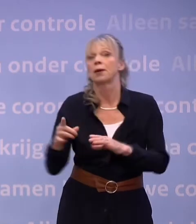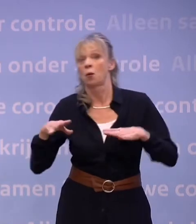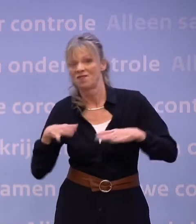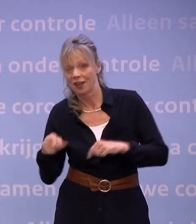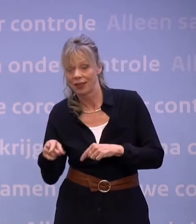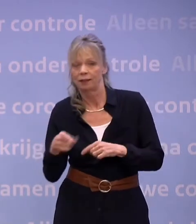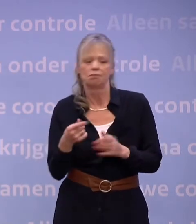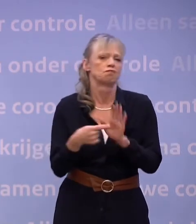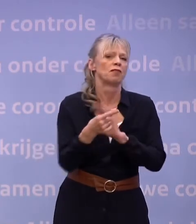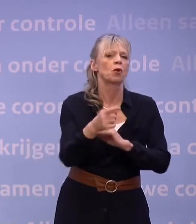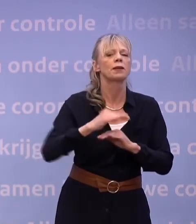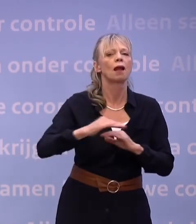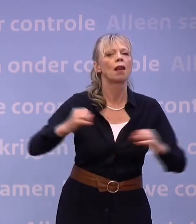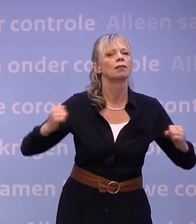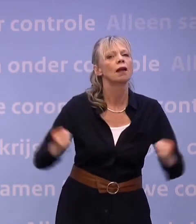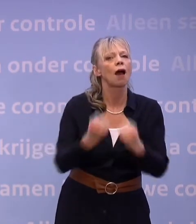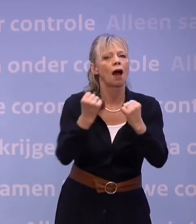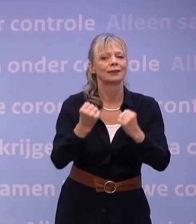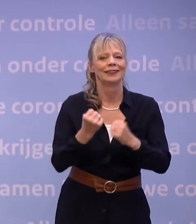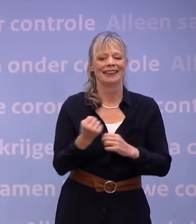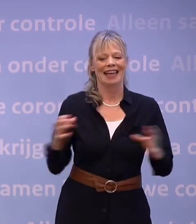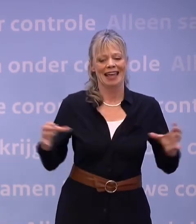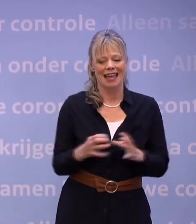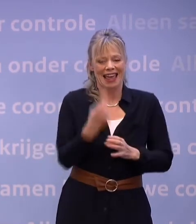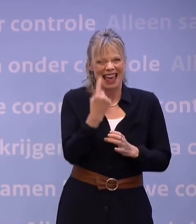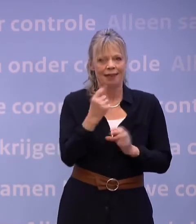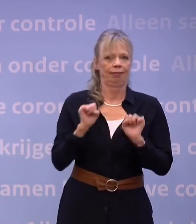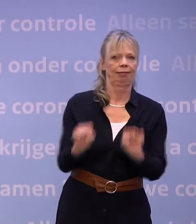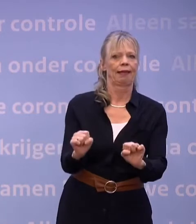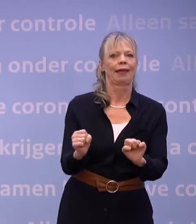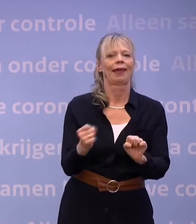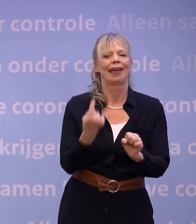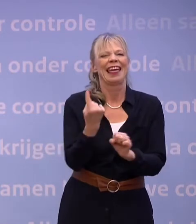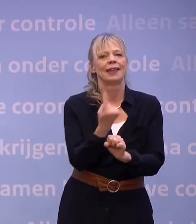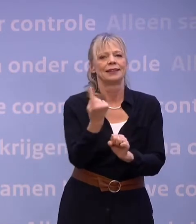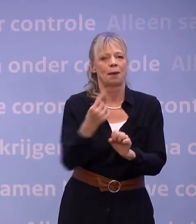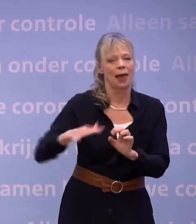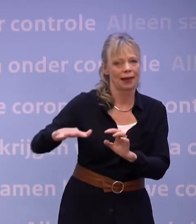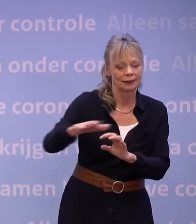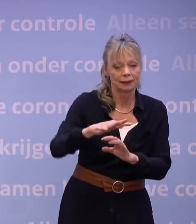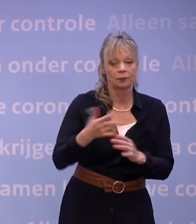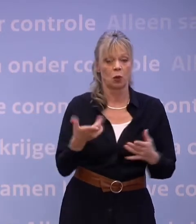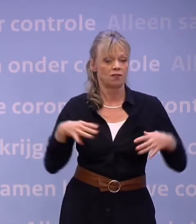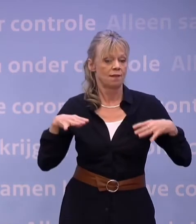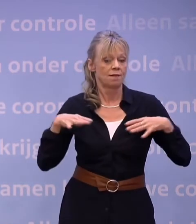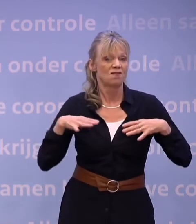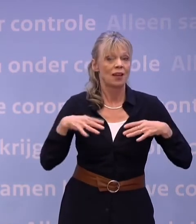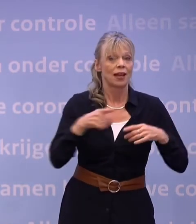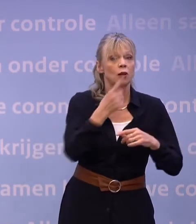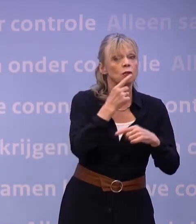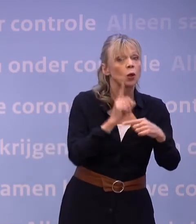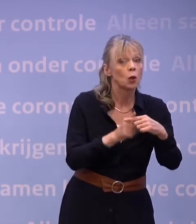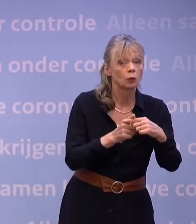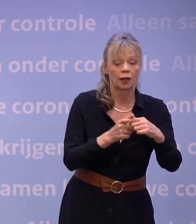via de landelijke actie Eén tegen eenzaamheid. Of denk aan de vrijwilligers van het Rode Kruis die overal in het land in de bres